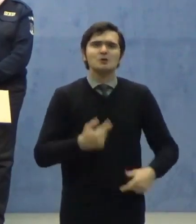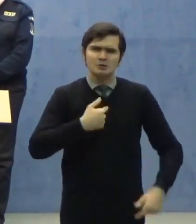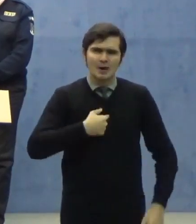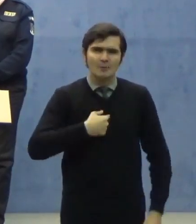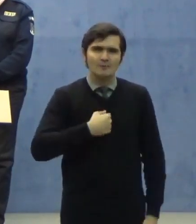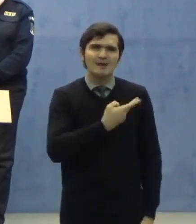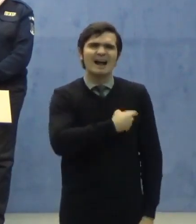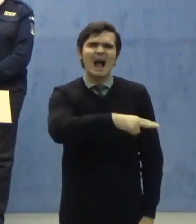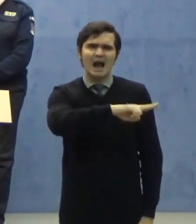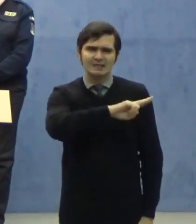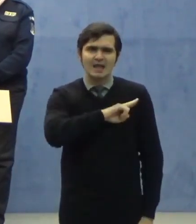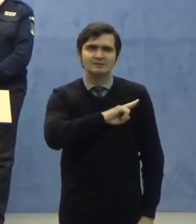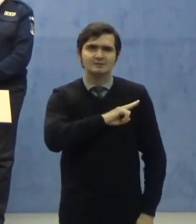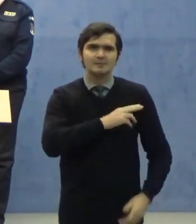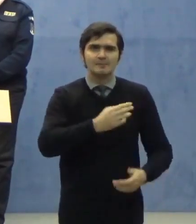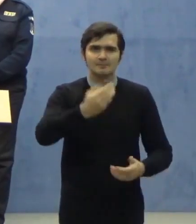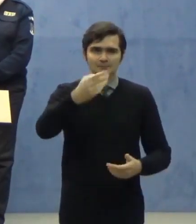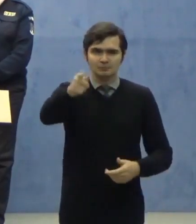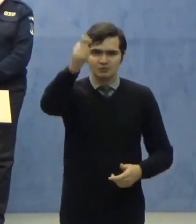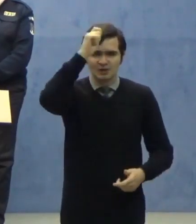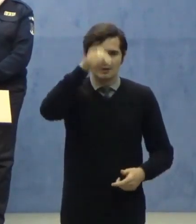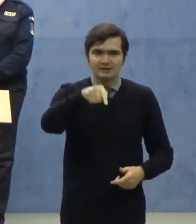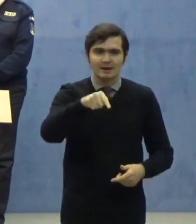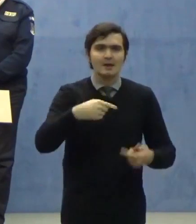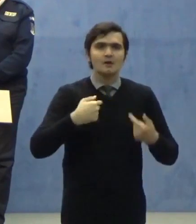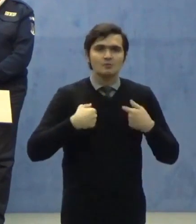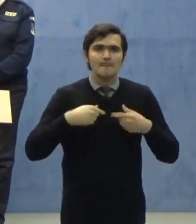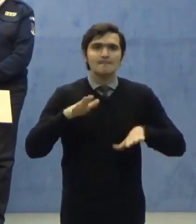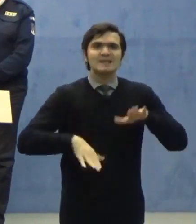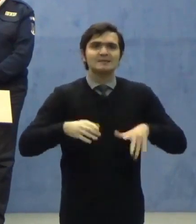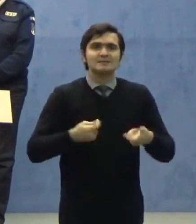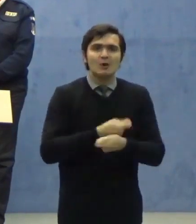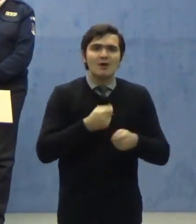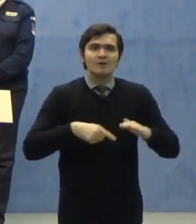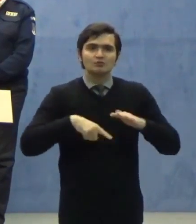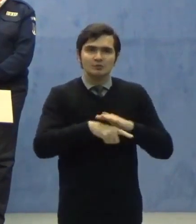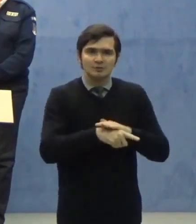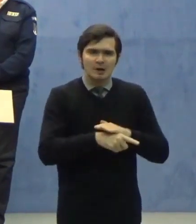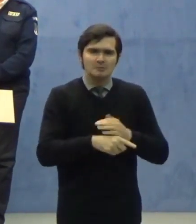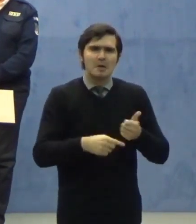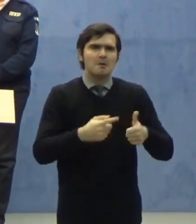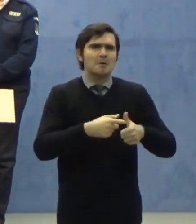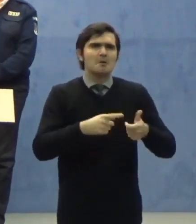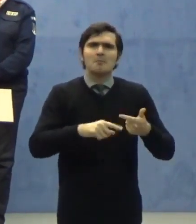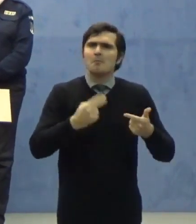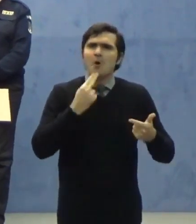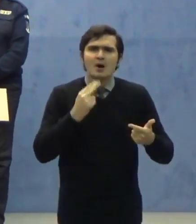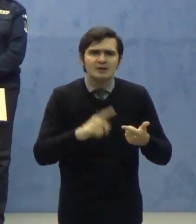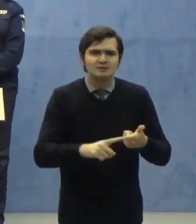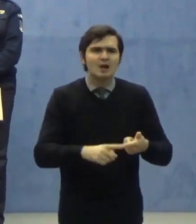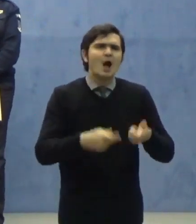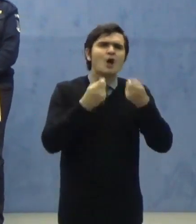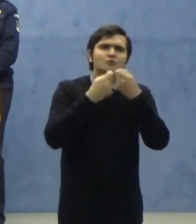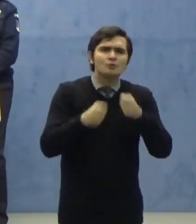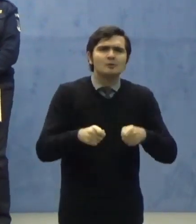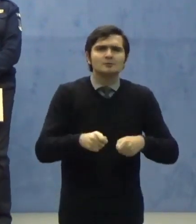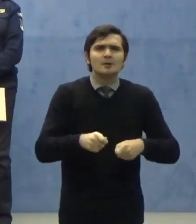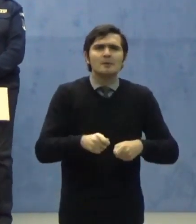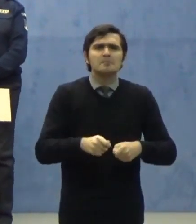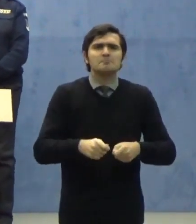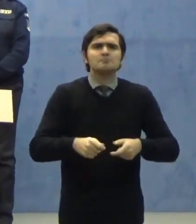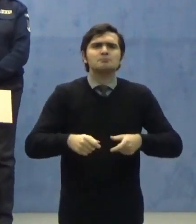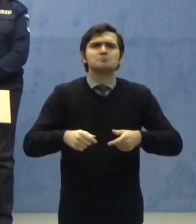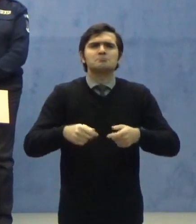Garantez cetățenilor că Ministerul Afacerilor Interne, Poliția și toți factorii responsabili,